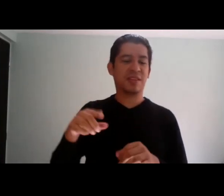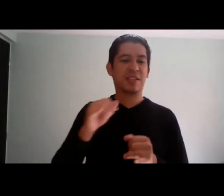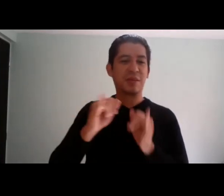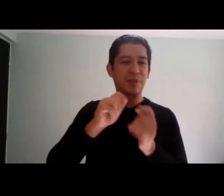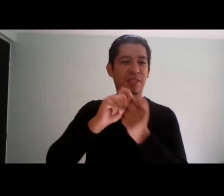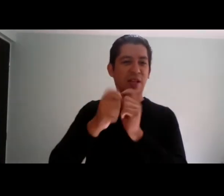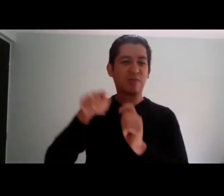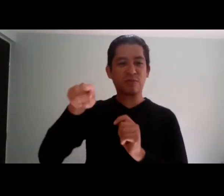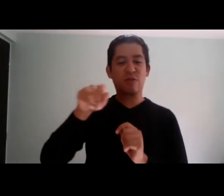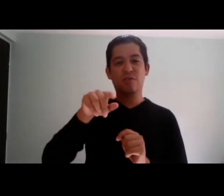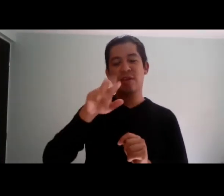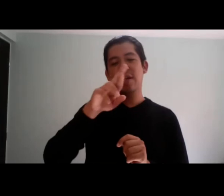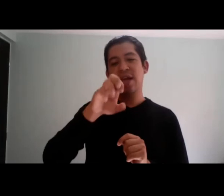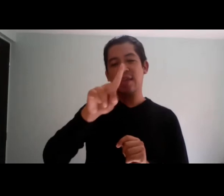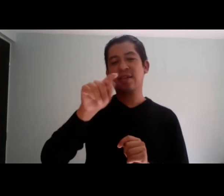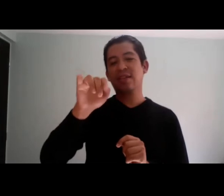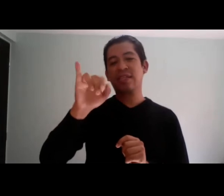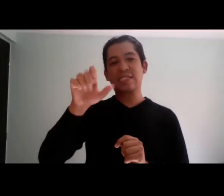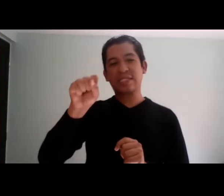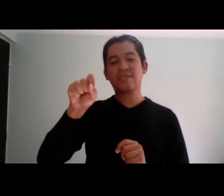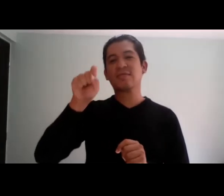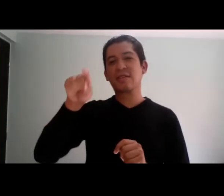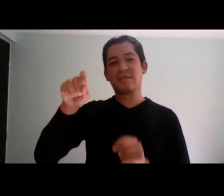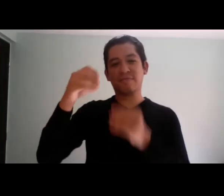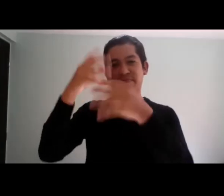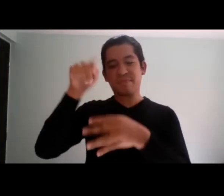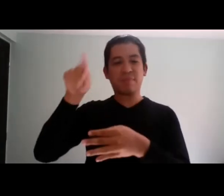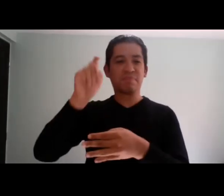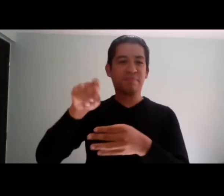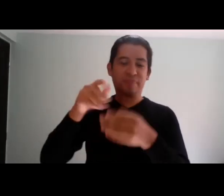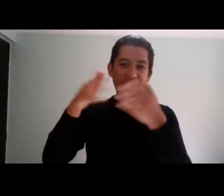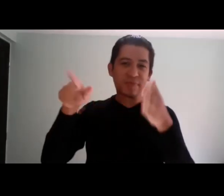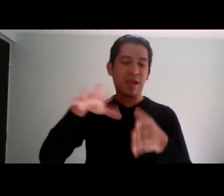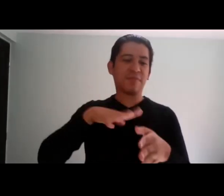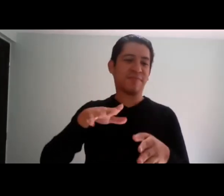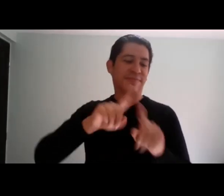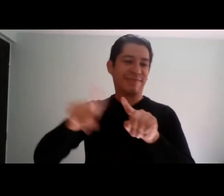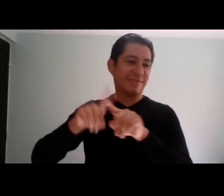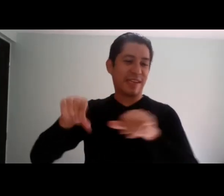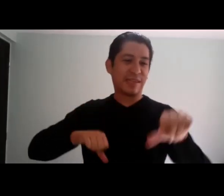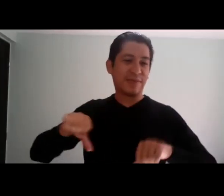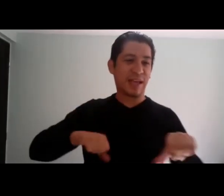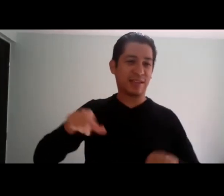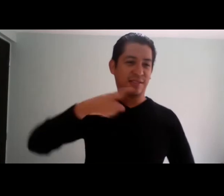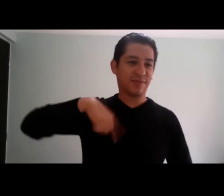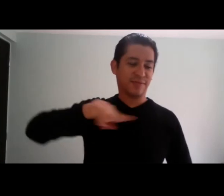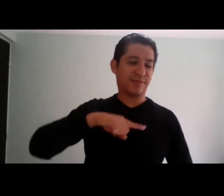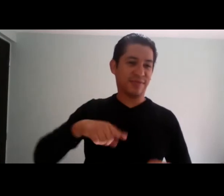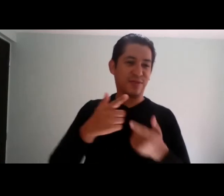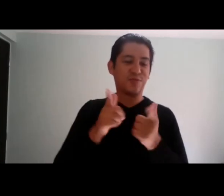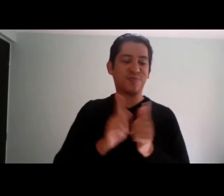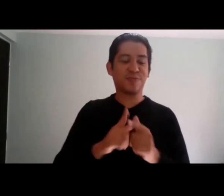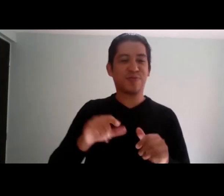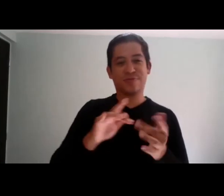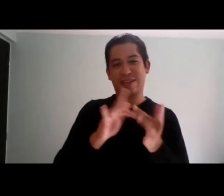en Facebook que se llama Red Tills, Red de Traductores e Intérpretes de Lengua de Señas, y pues ahí pueden contactarnos, tenemos